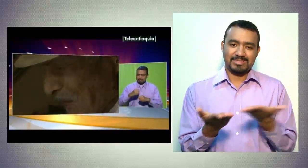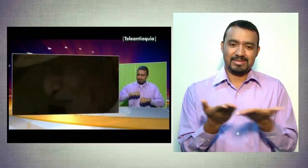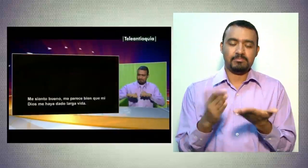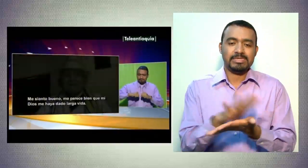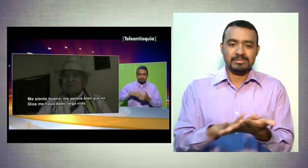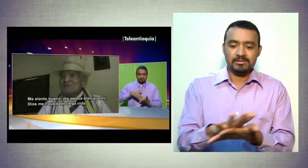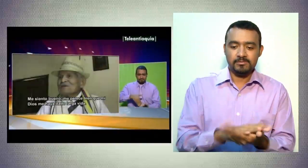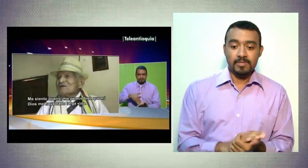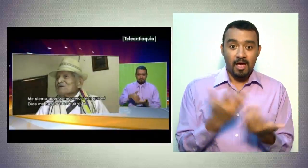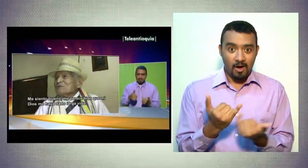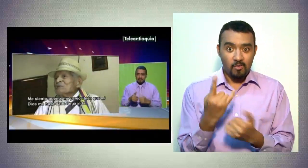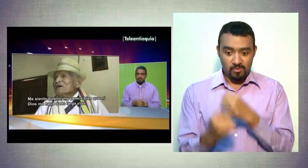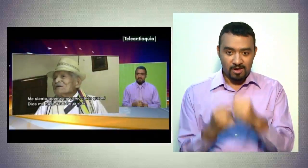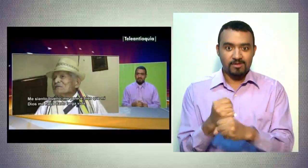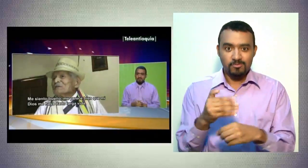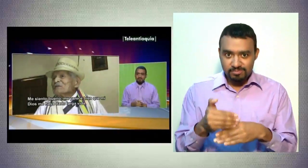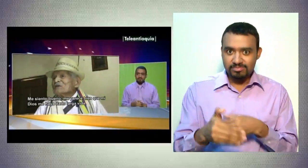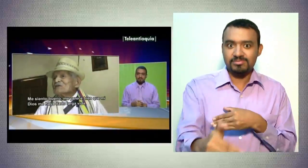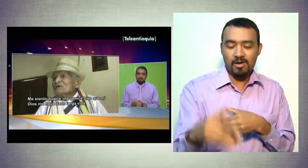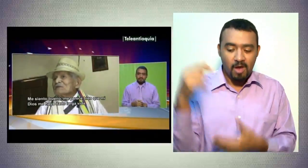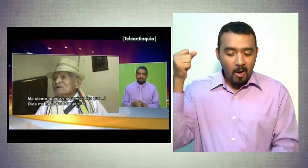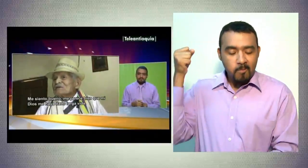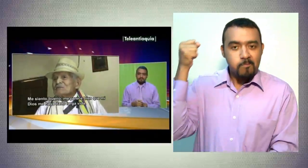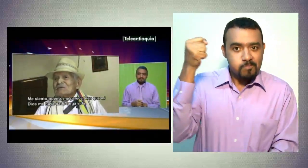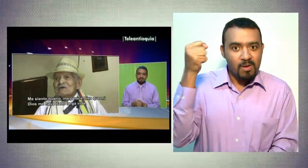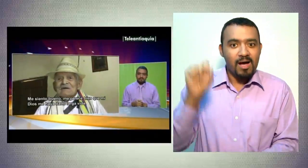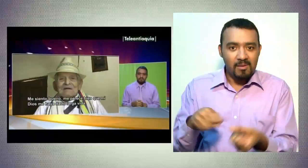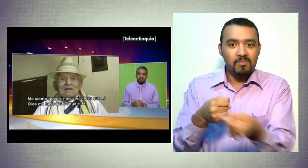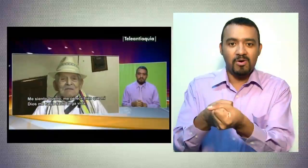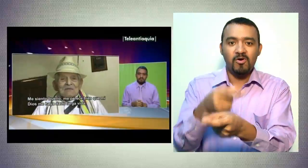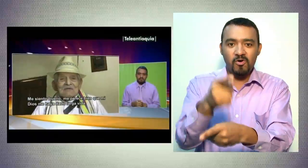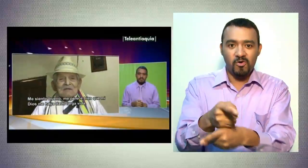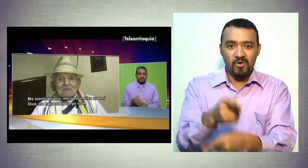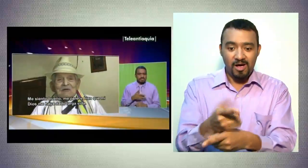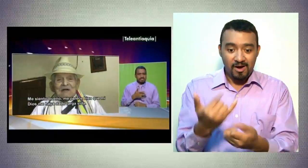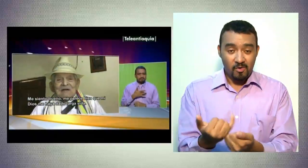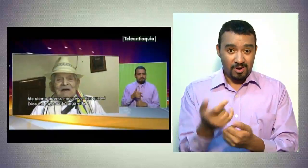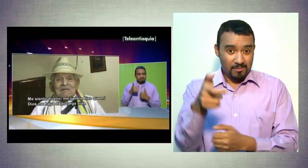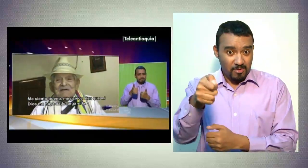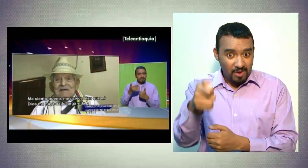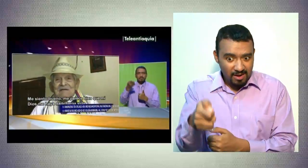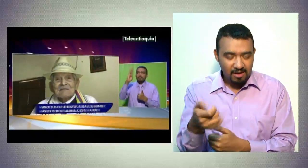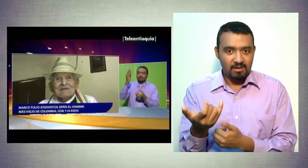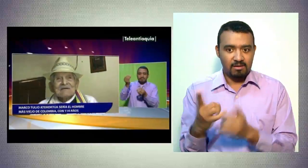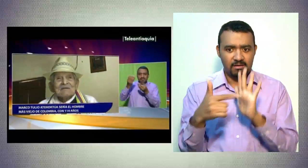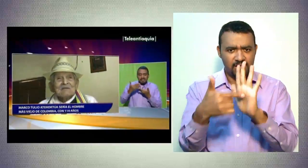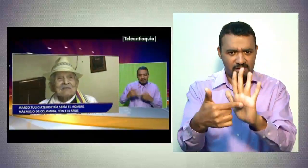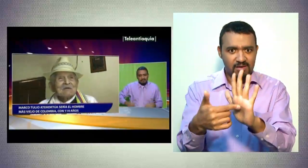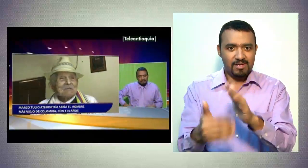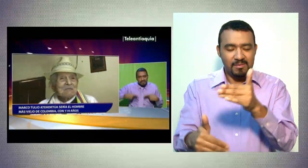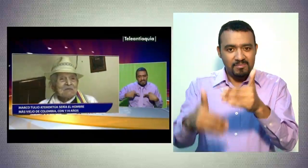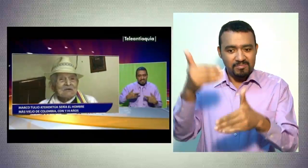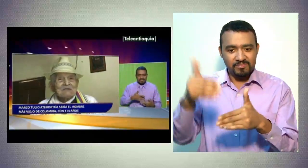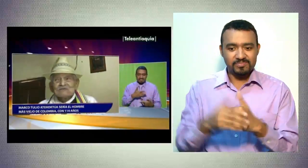intérpretes de señas. Ya este año, pues como con el nuevo presupuesto y ya cuando los programas empezaron a tener realmente como